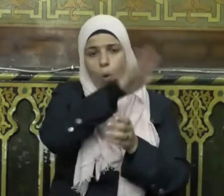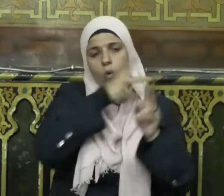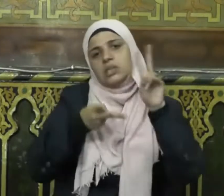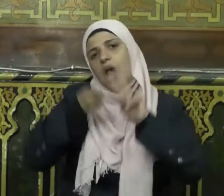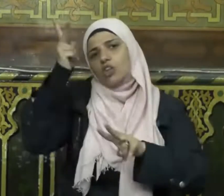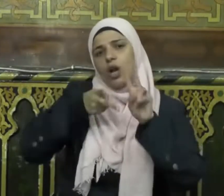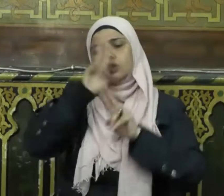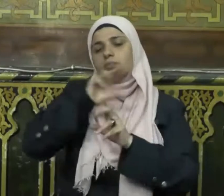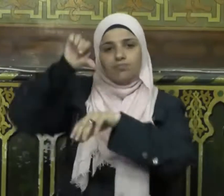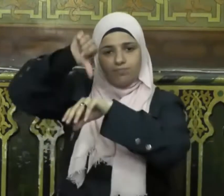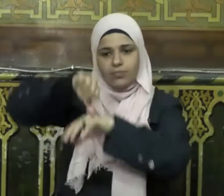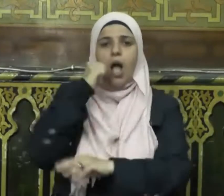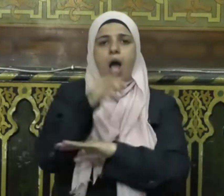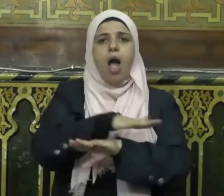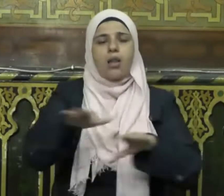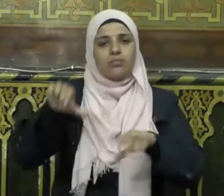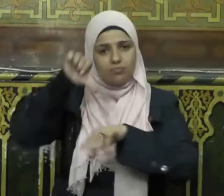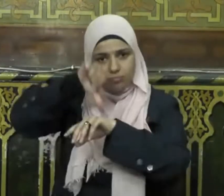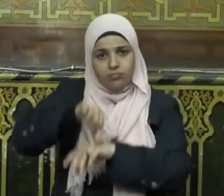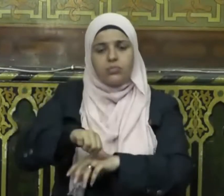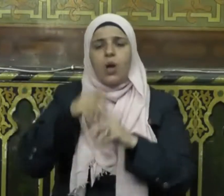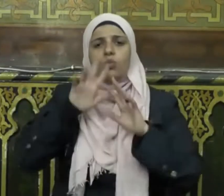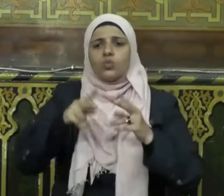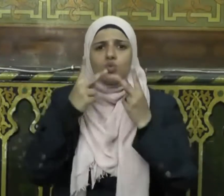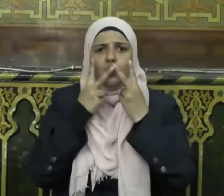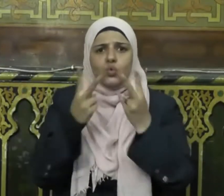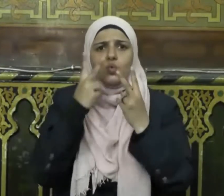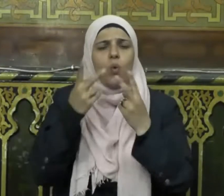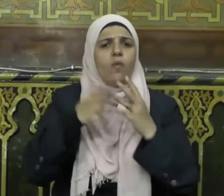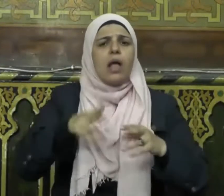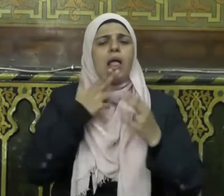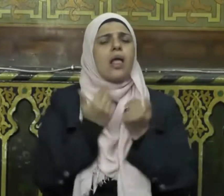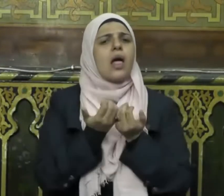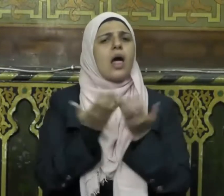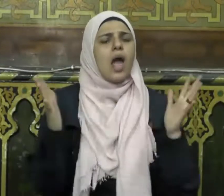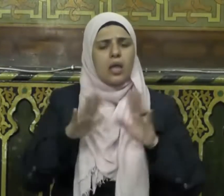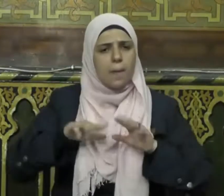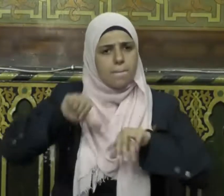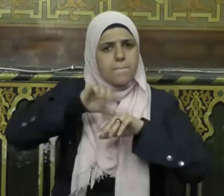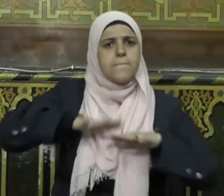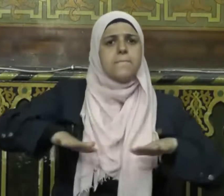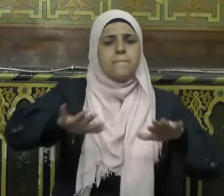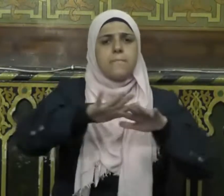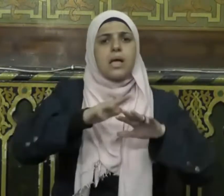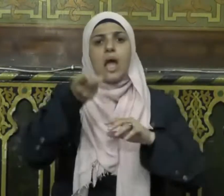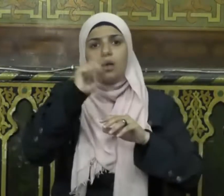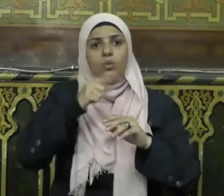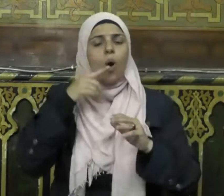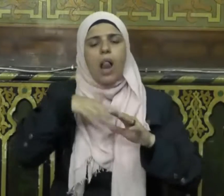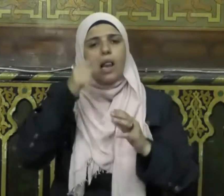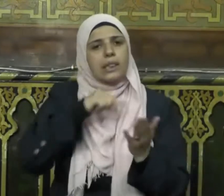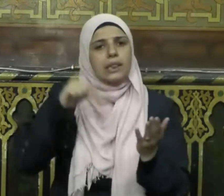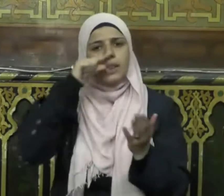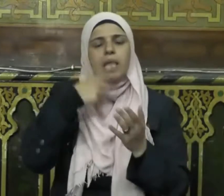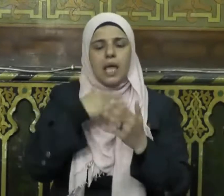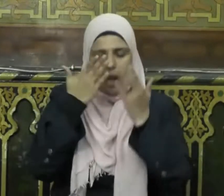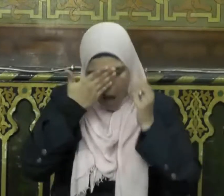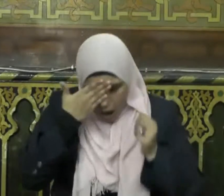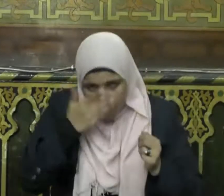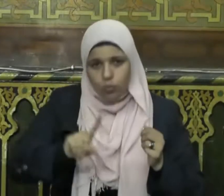إليها ونزلوا بأرضها فأقاموا بخير دار وفي خير جوار وأمنوا على دينهم وعبدوا ربهم